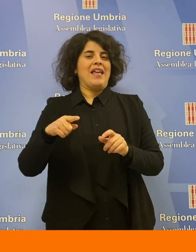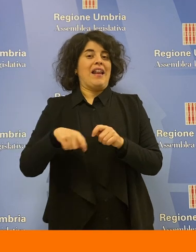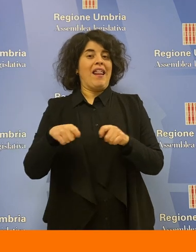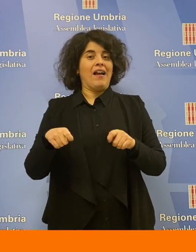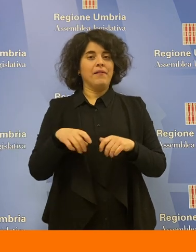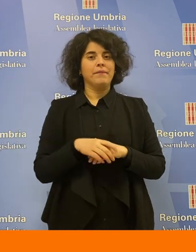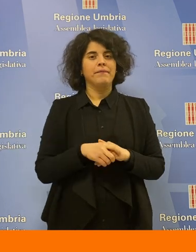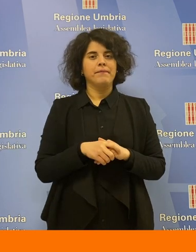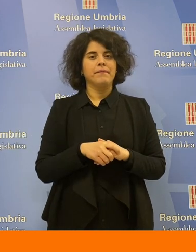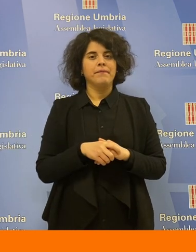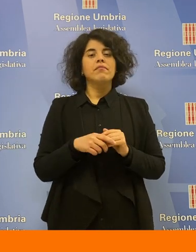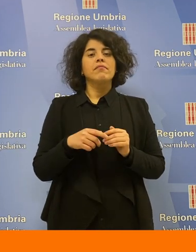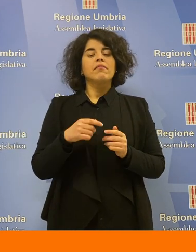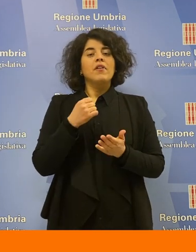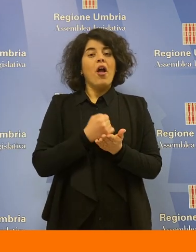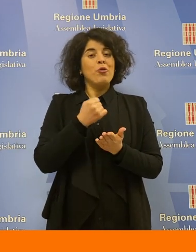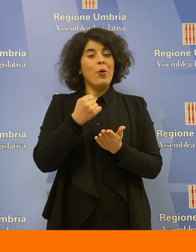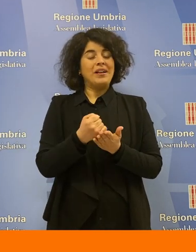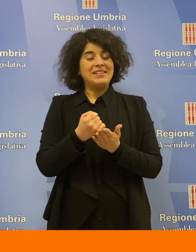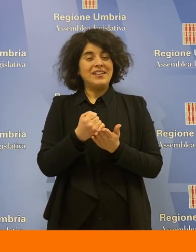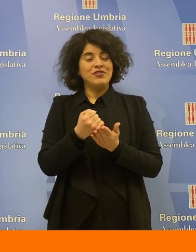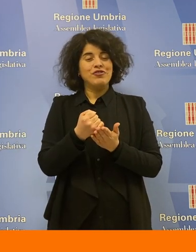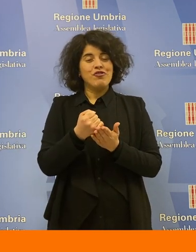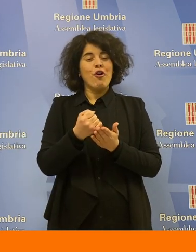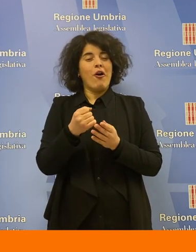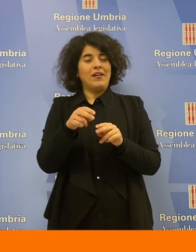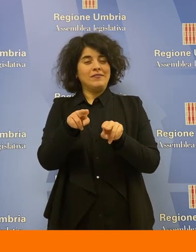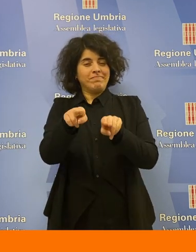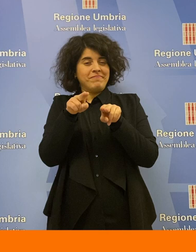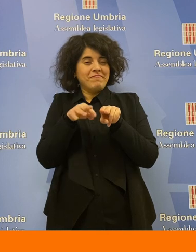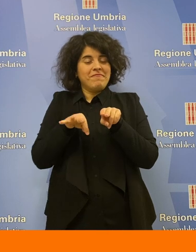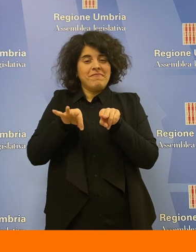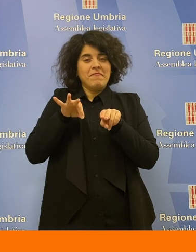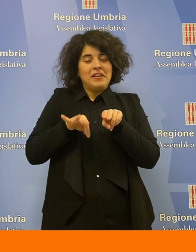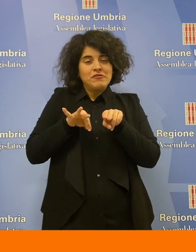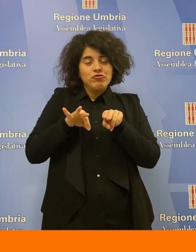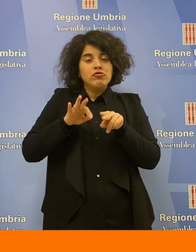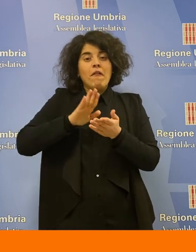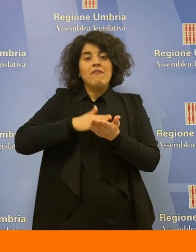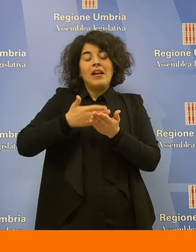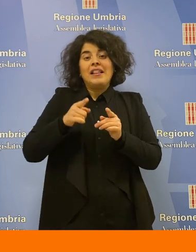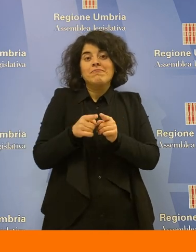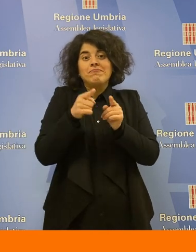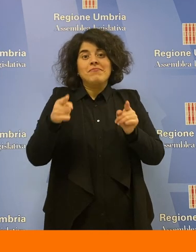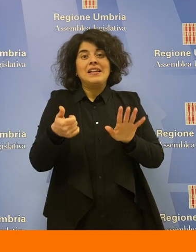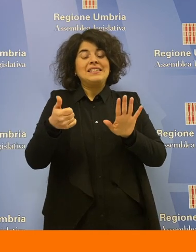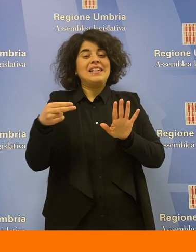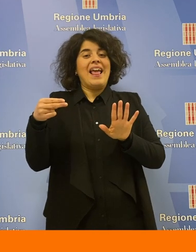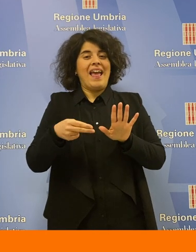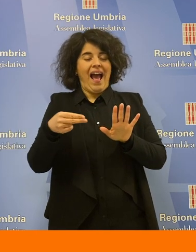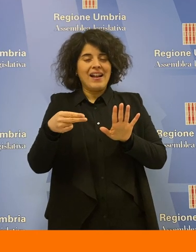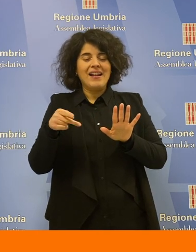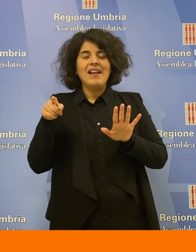della Lega. Prolungare fino a sei anni la validità dell'autorizzazione per l'appostamento